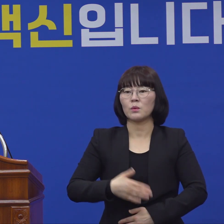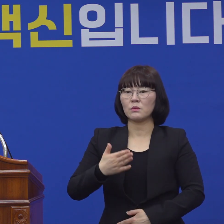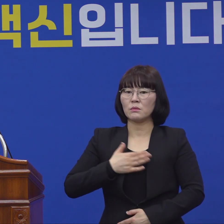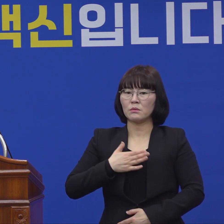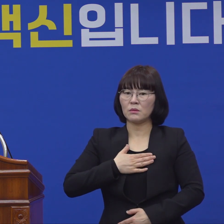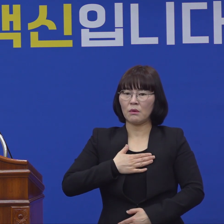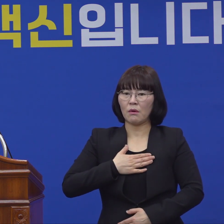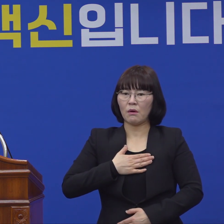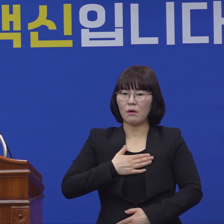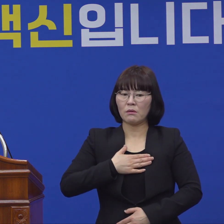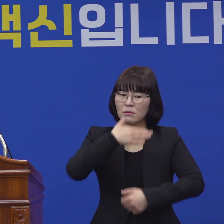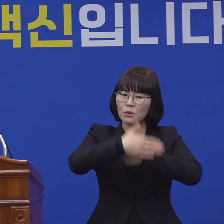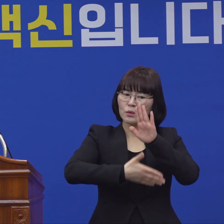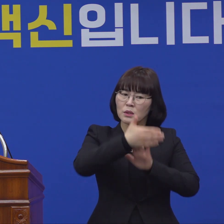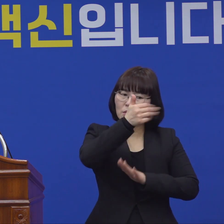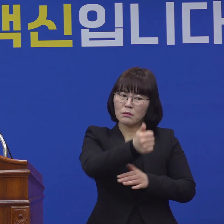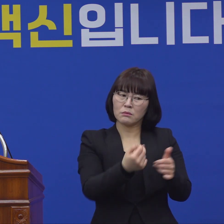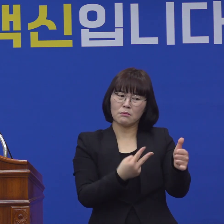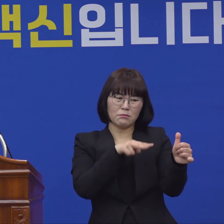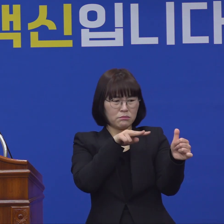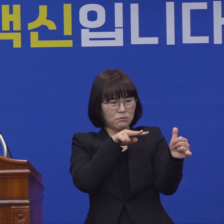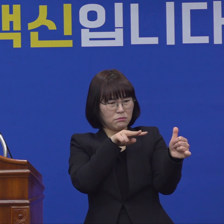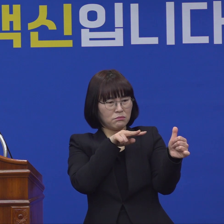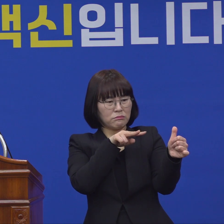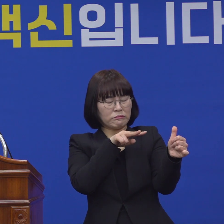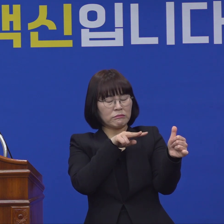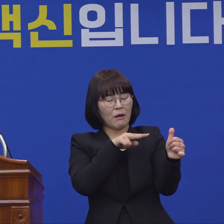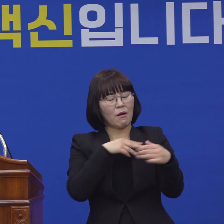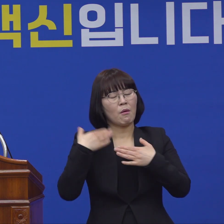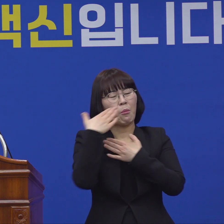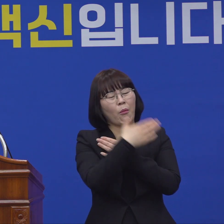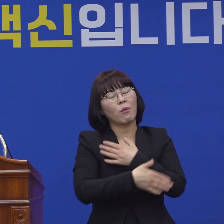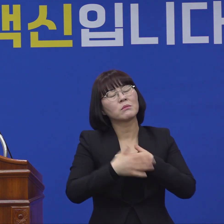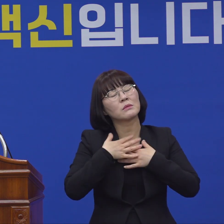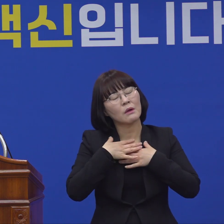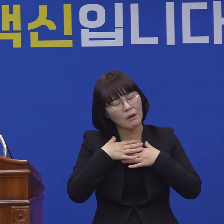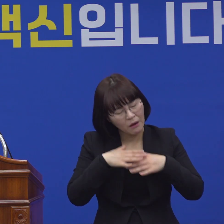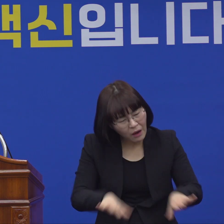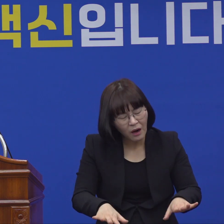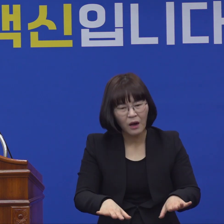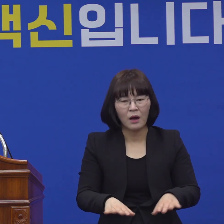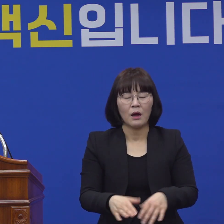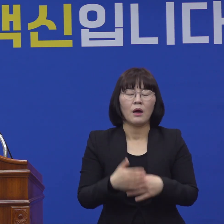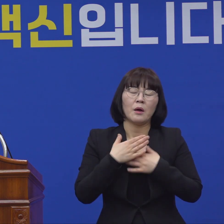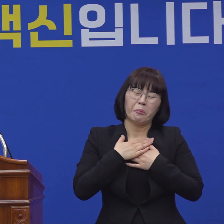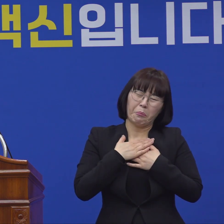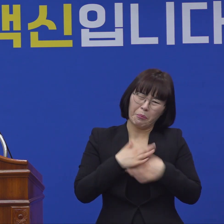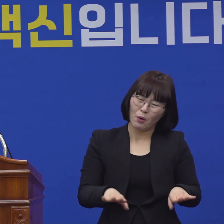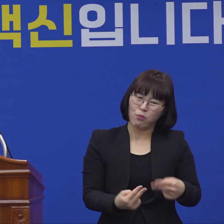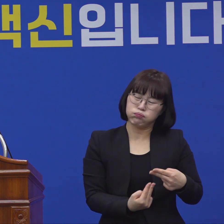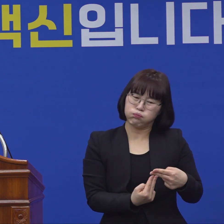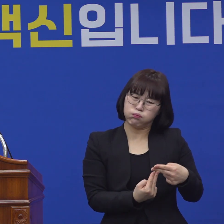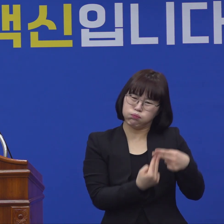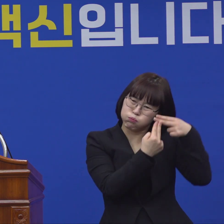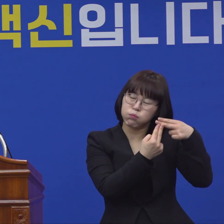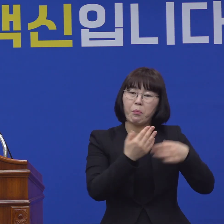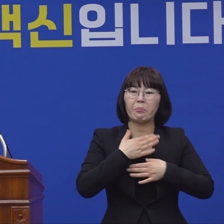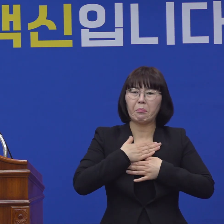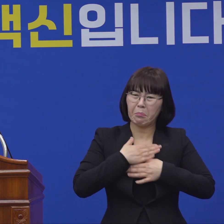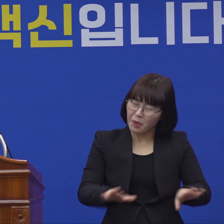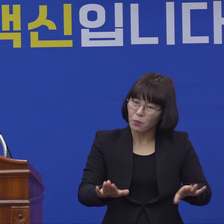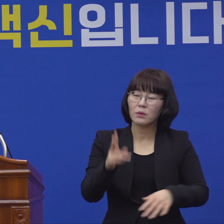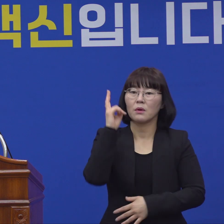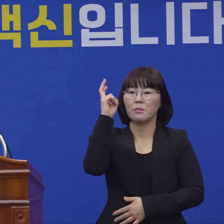주위에서 볼 때 체력이 떨어지셨고 또 피로가 누적되셨습니다. 그래서 저희들이 수차례